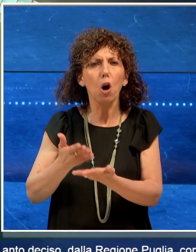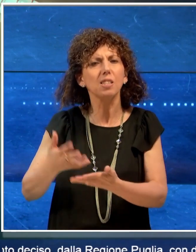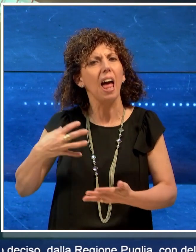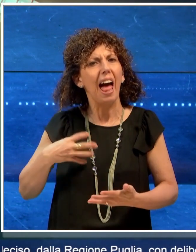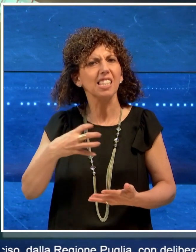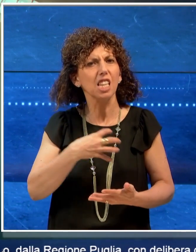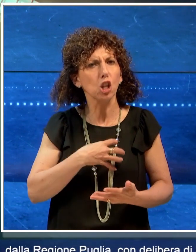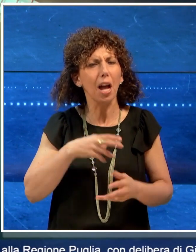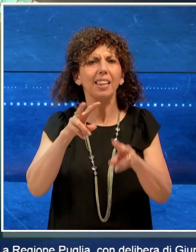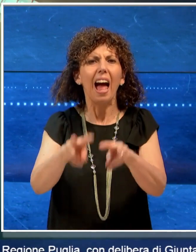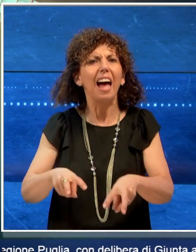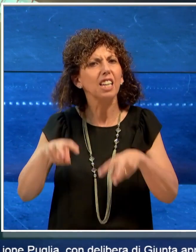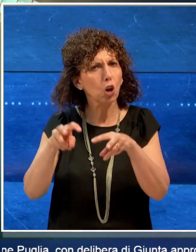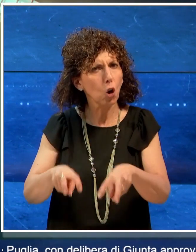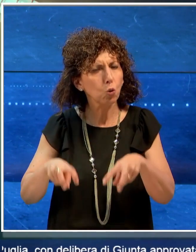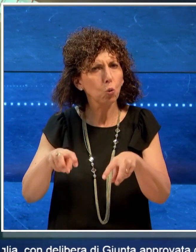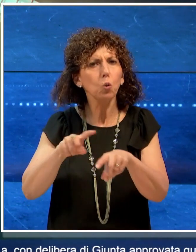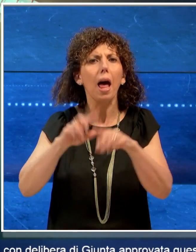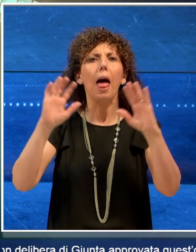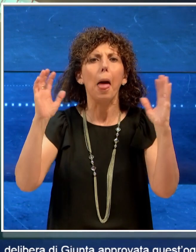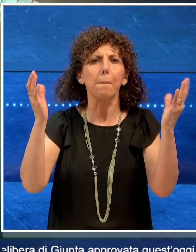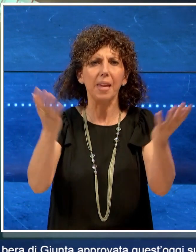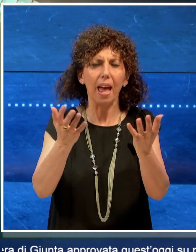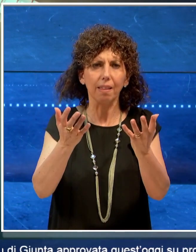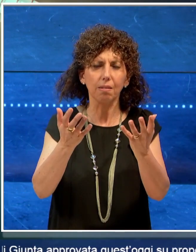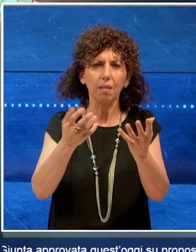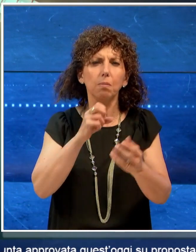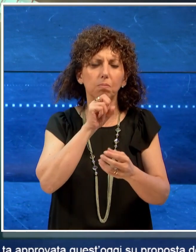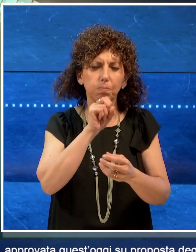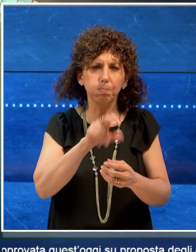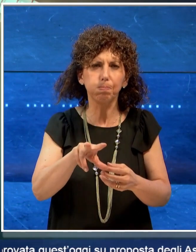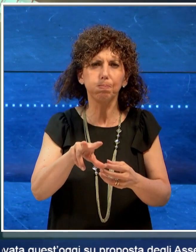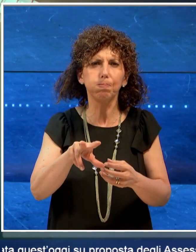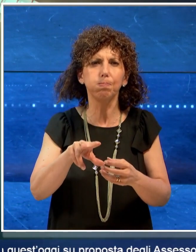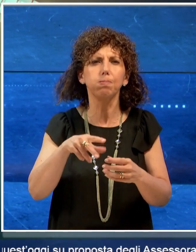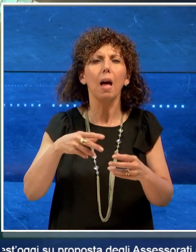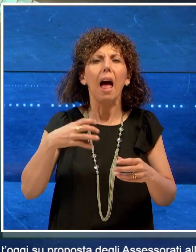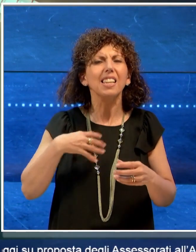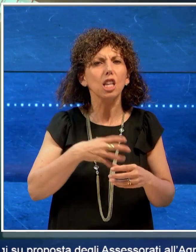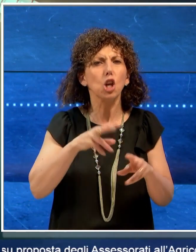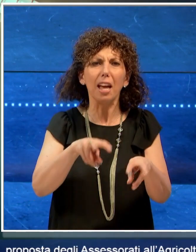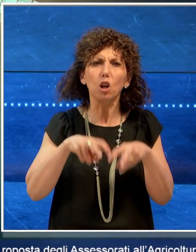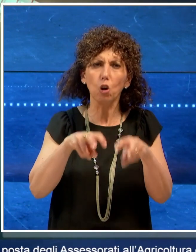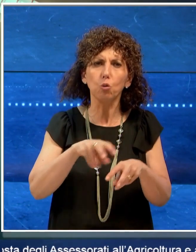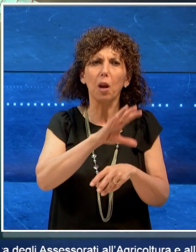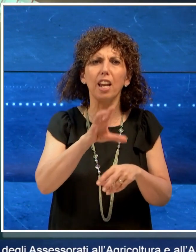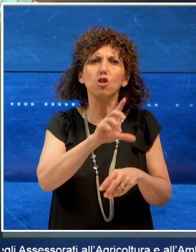degli assessorati all'agricoltura e all'ambiente. Lo ha annunciato l'assessore all'agricoltura della Regione